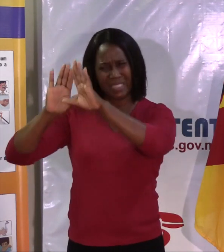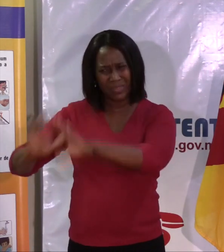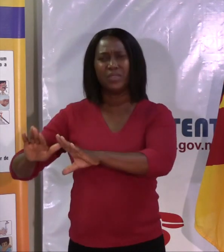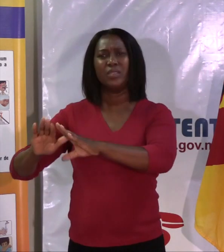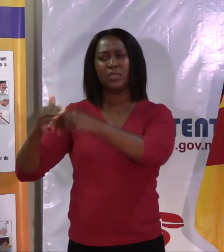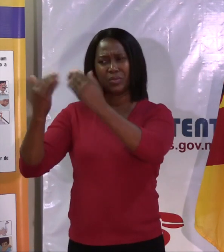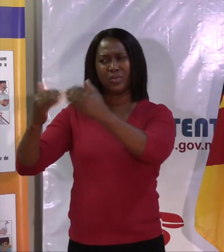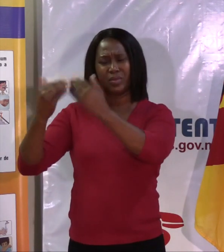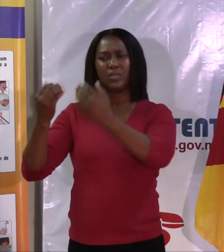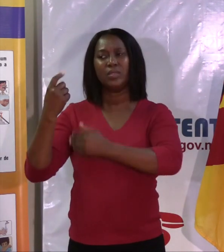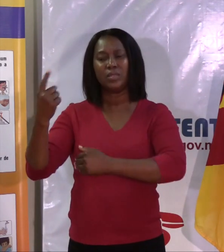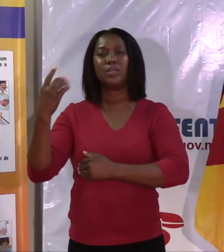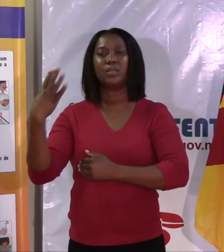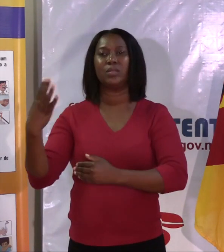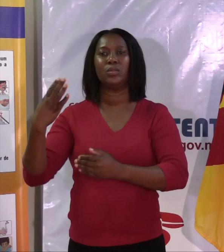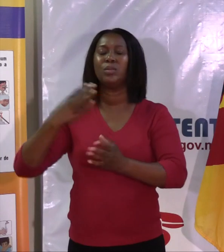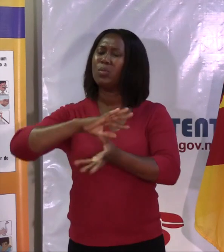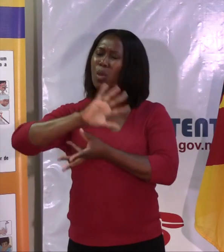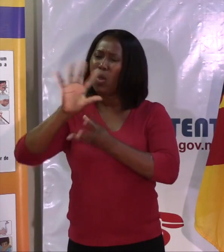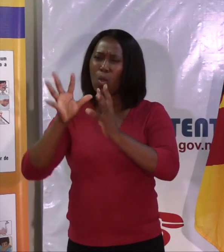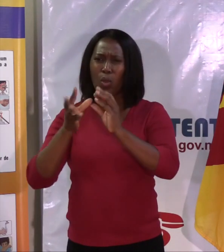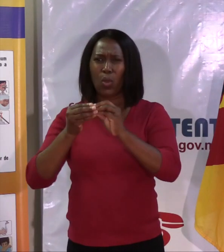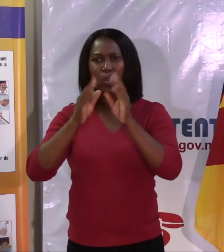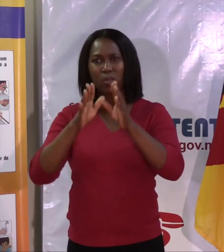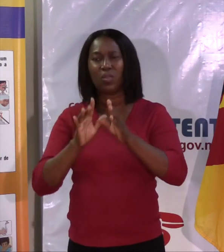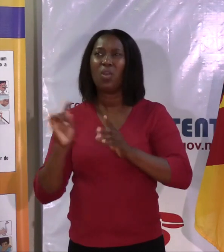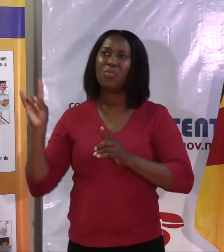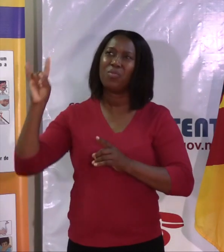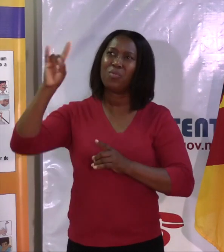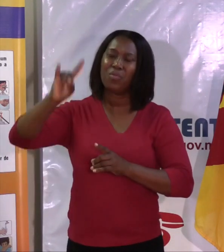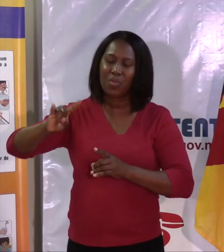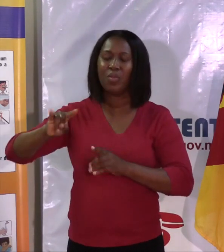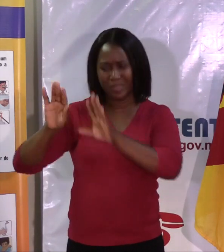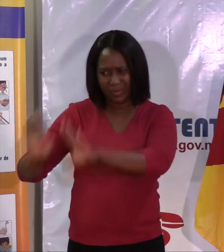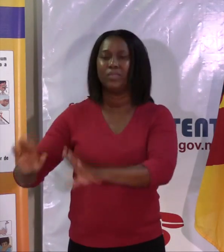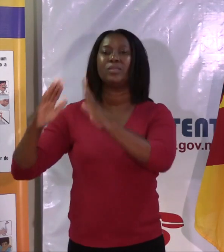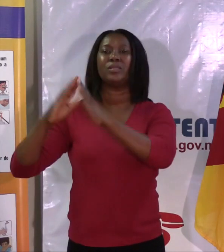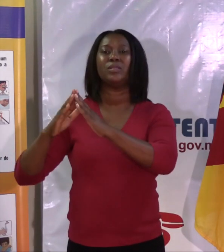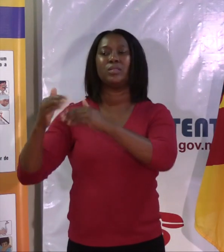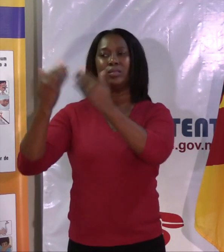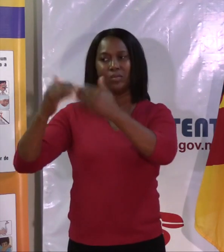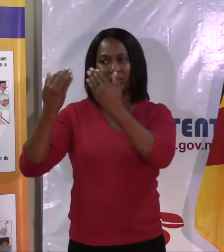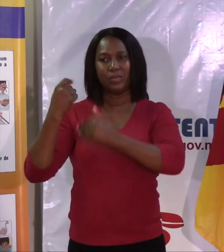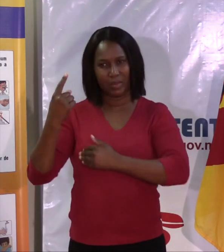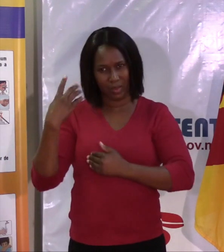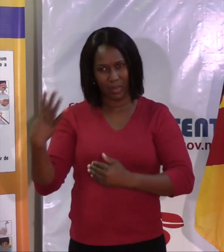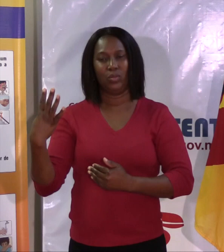dias para todos os viajantes. Continuar a não realizar,